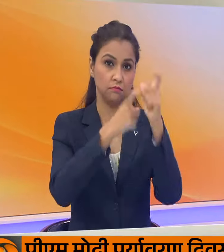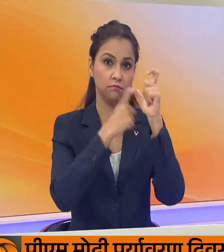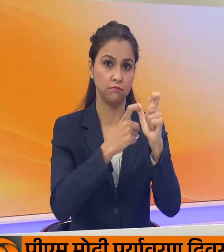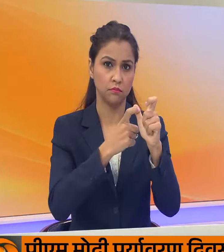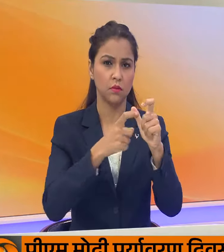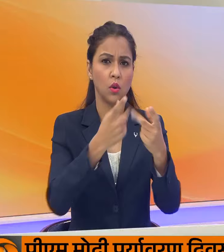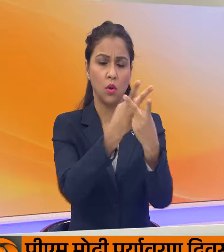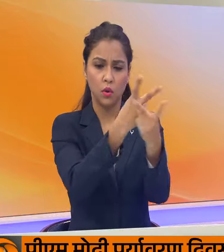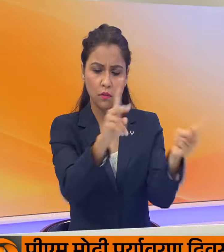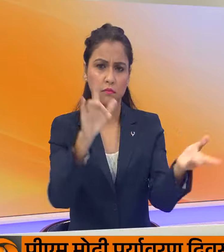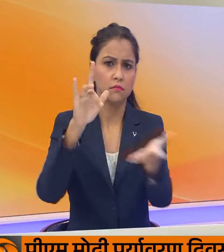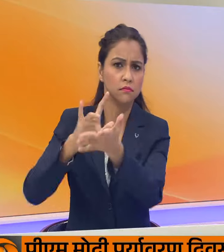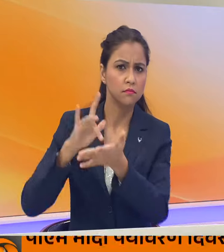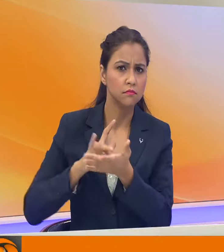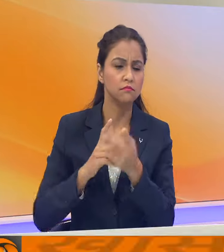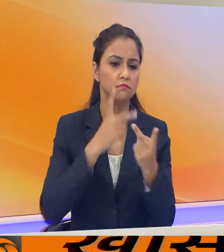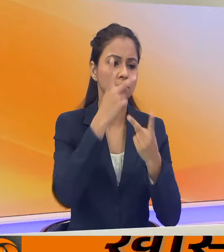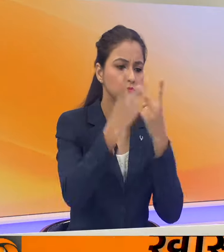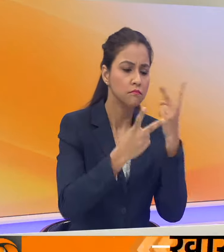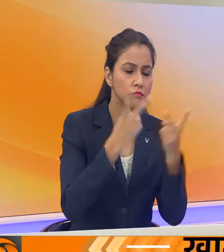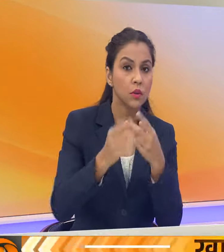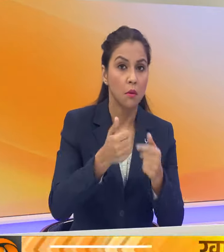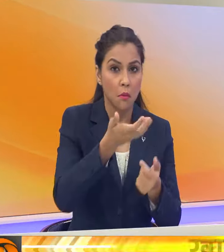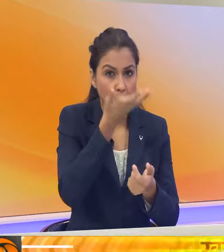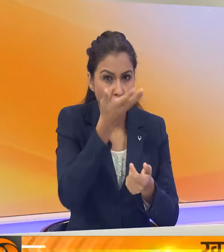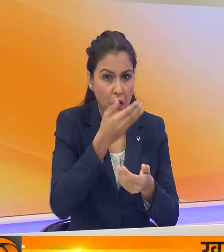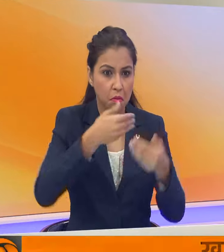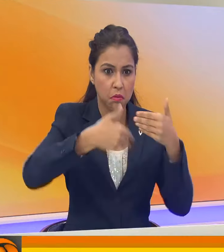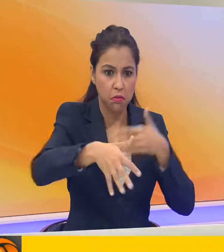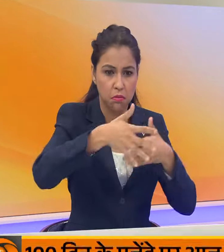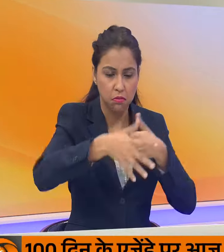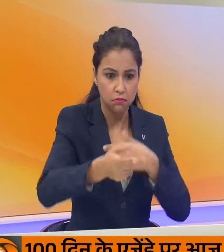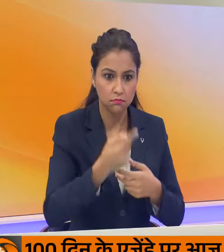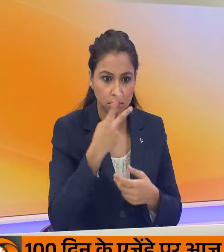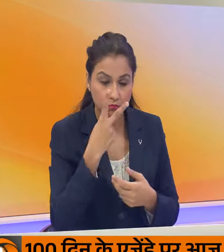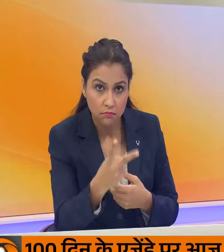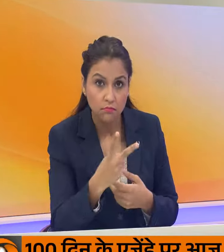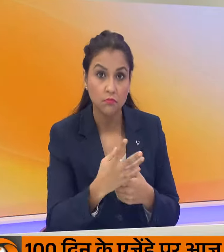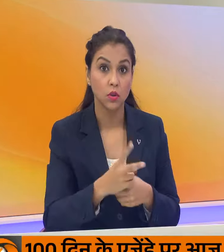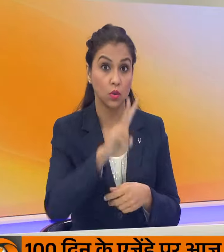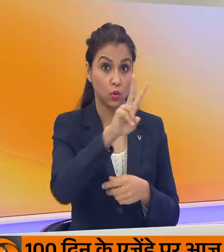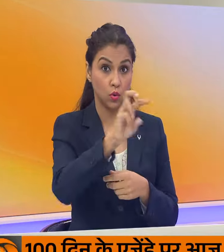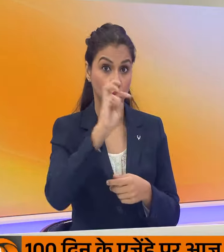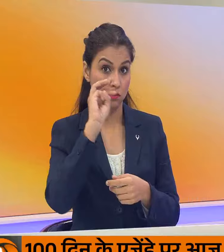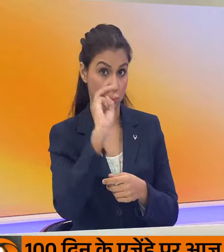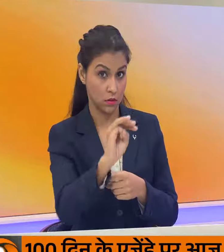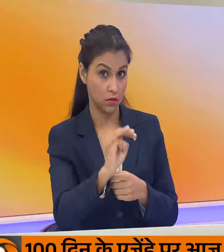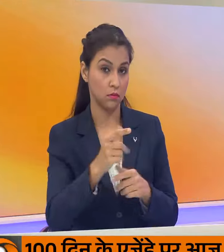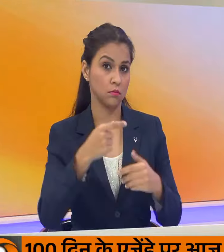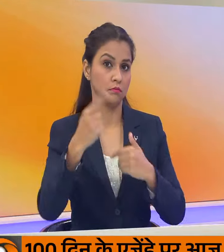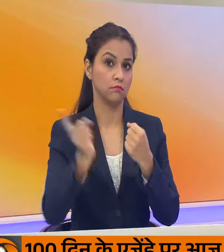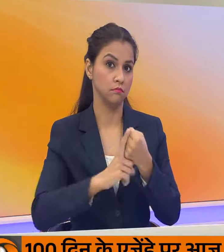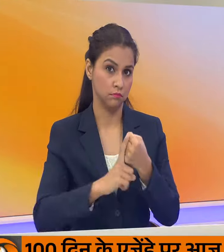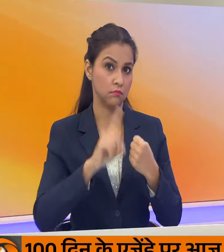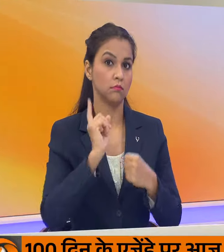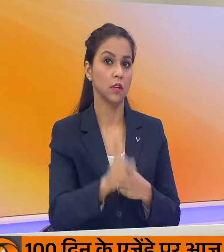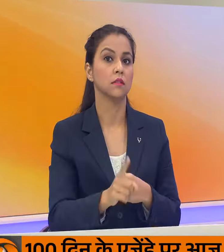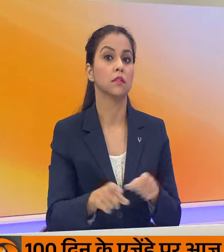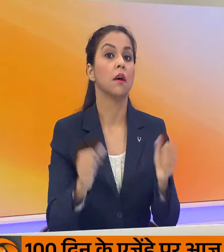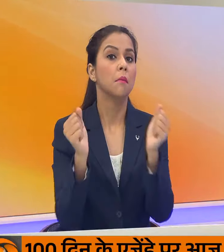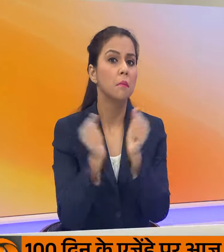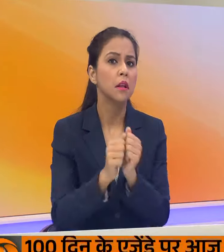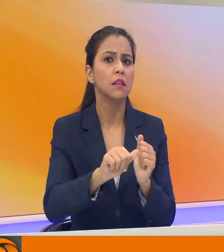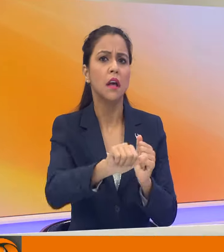जो अलग-अलग इलाकों में घोमेंगी और पानी की बरबादी पाए जाने पर दो हजार रुपए का चालान काटेंगी साथ ही